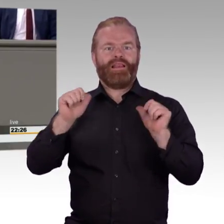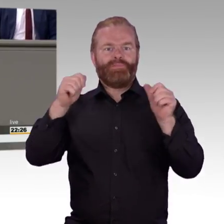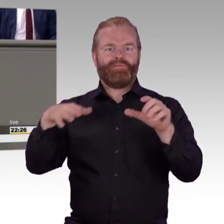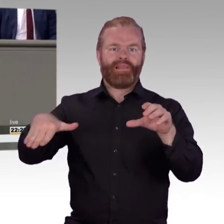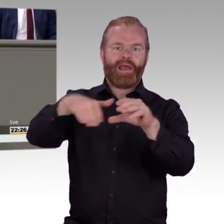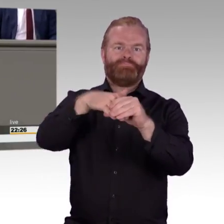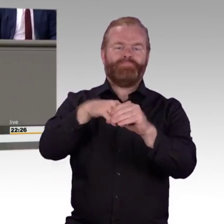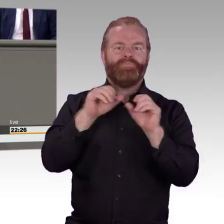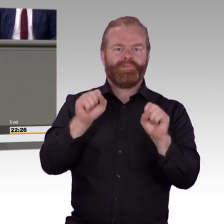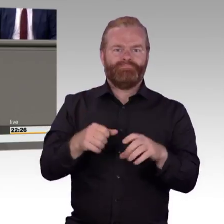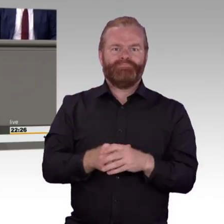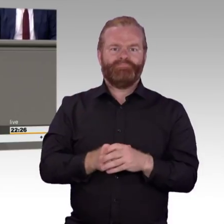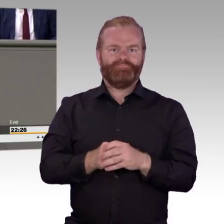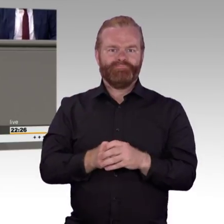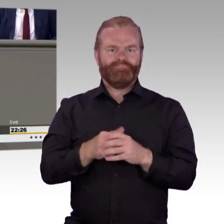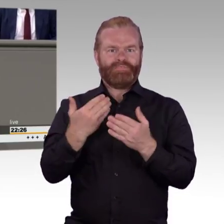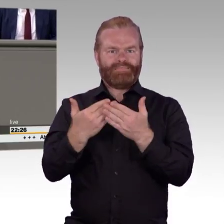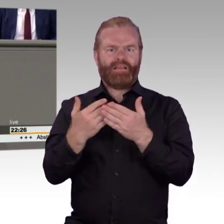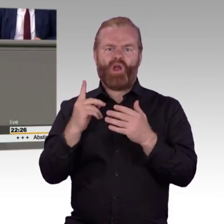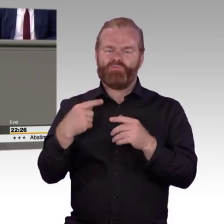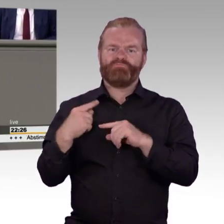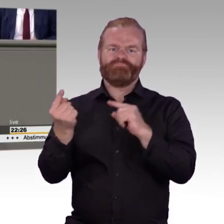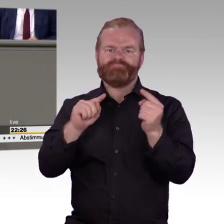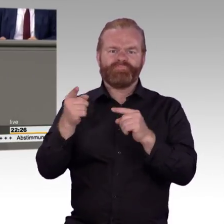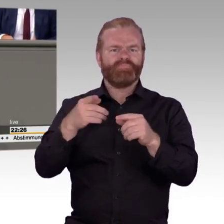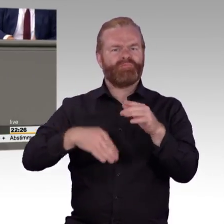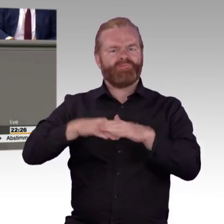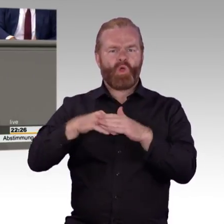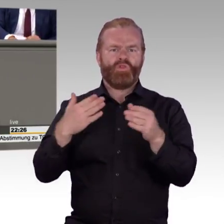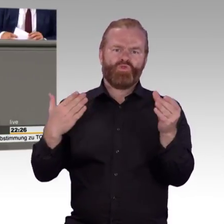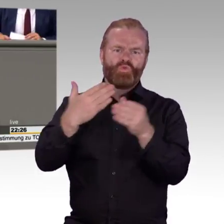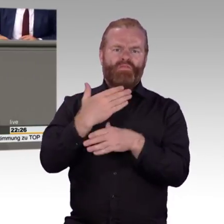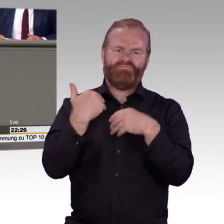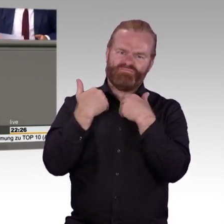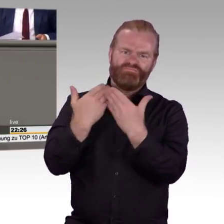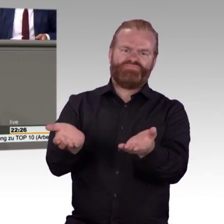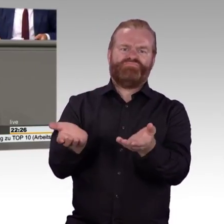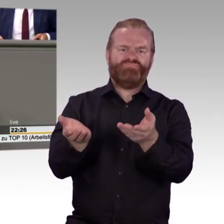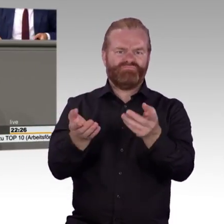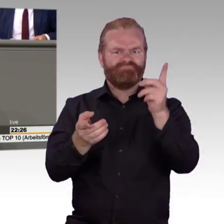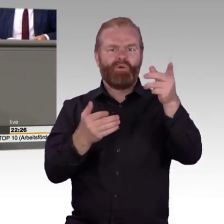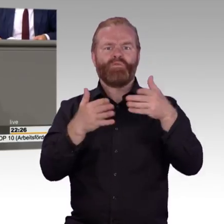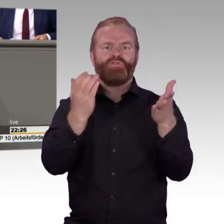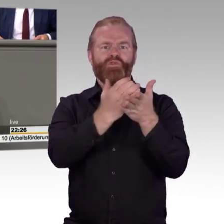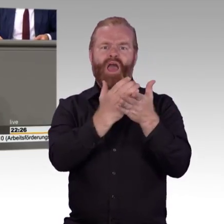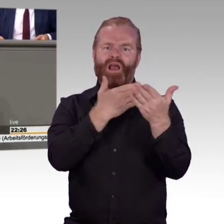Darstellung von Online-Inhalten auf mobilen Endgeräten ist wichtig und notwendig. Wichtig ist vor allem auch, dass